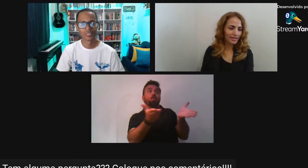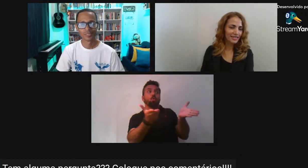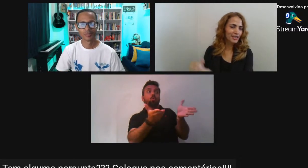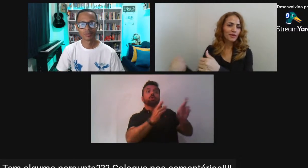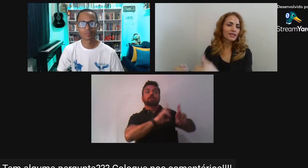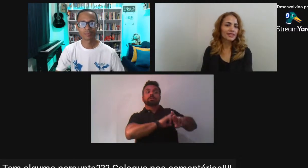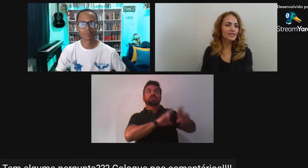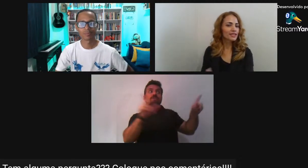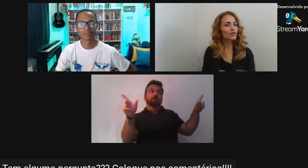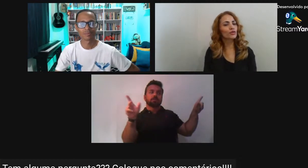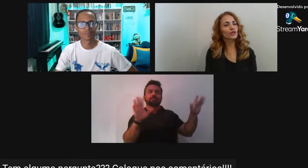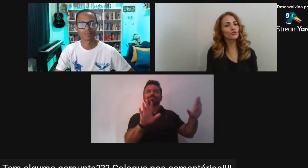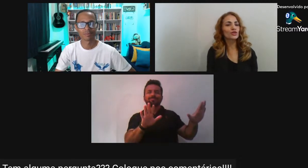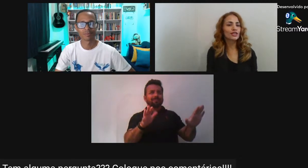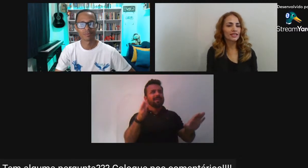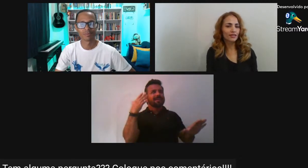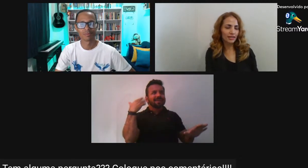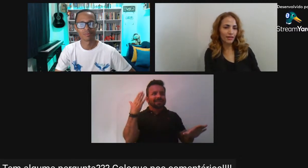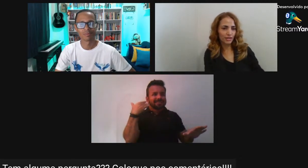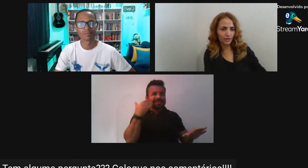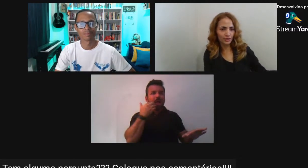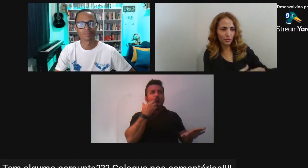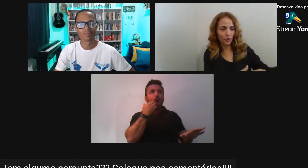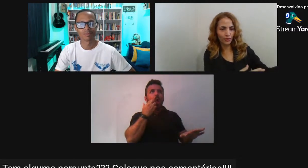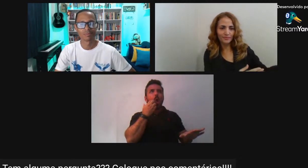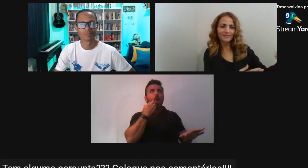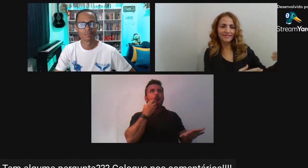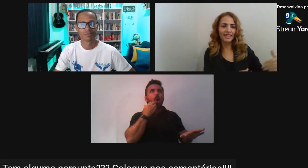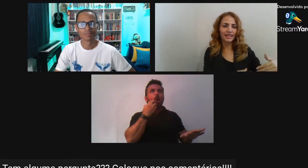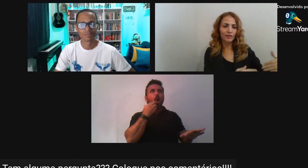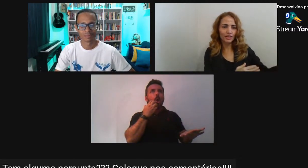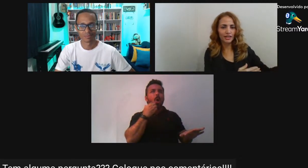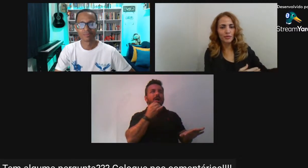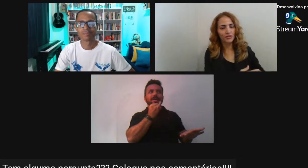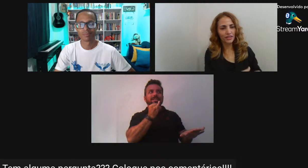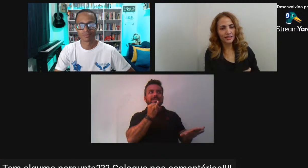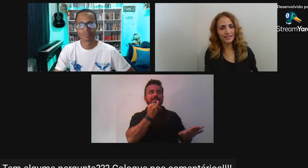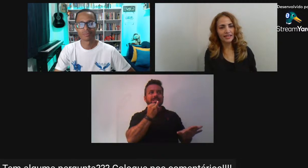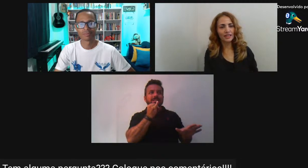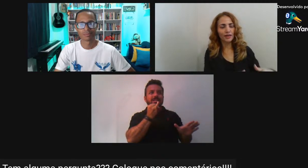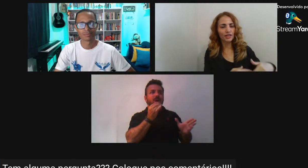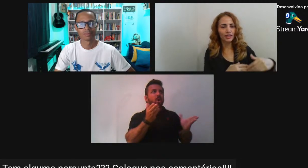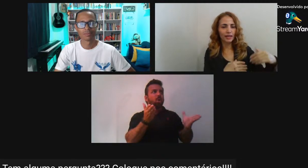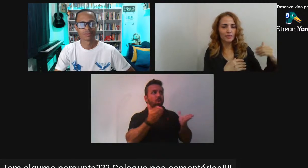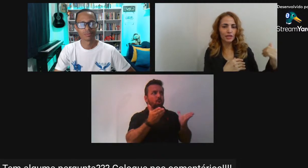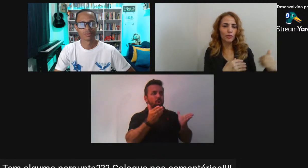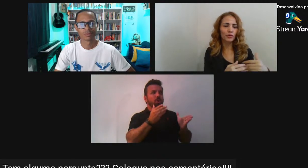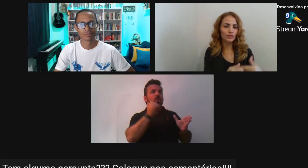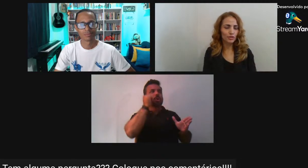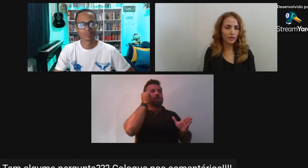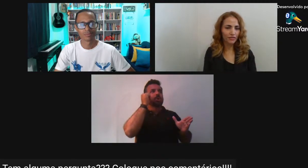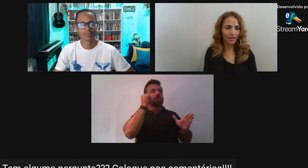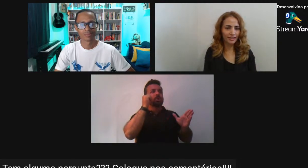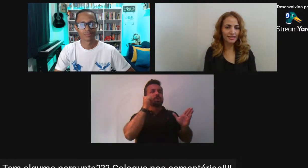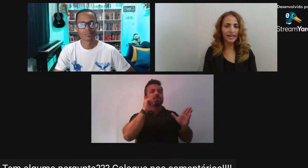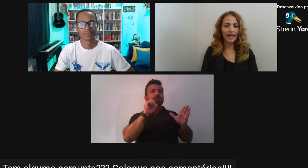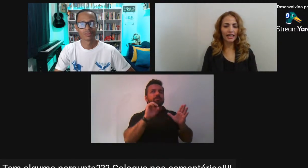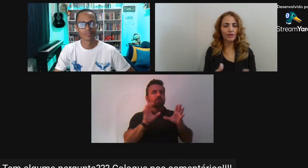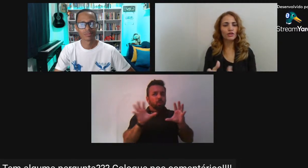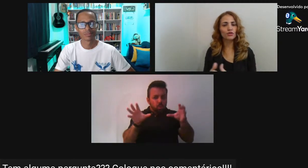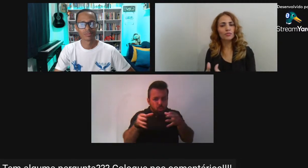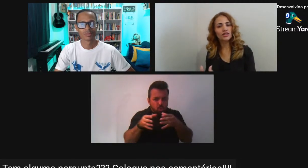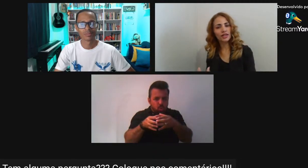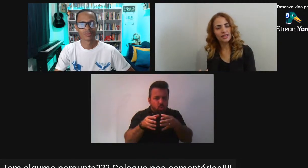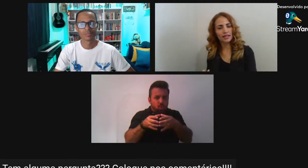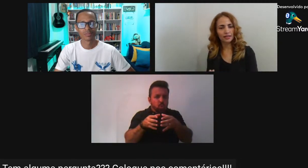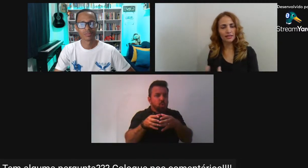Vamos chamar assim As patricinhas Estão todas utilizando A linguagem do morro A linguagem das periferias A linguagem das populações periféricas A